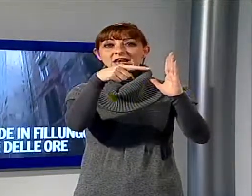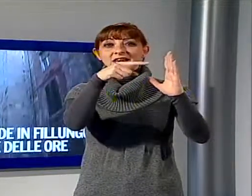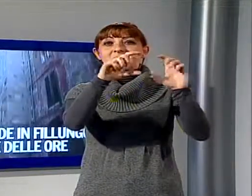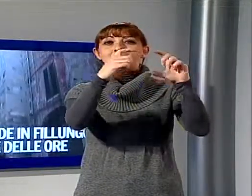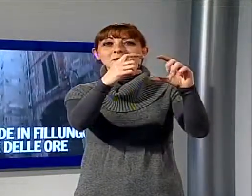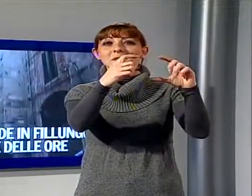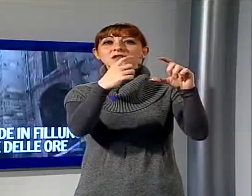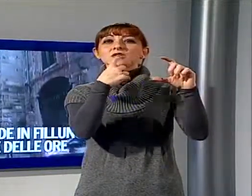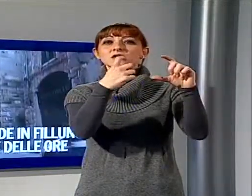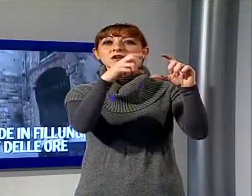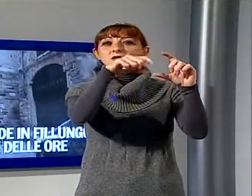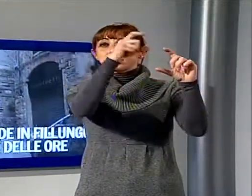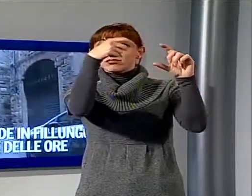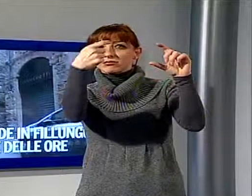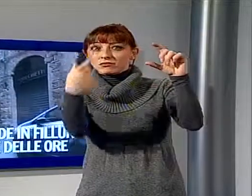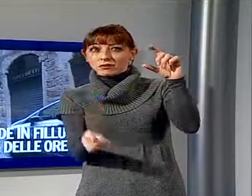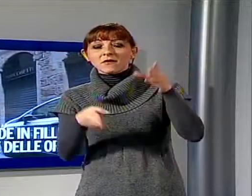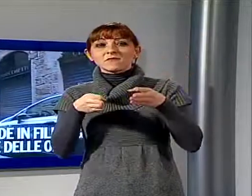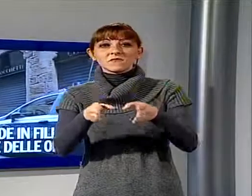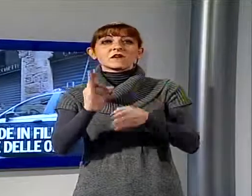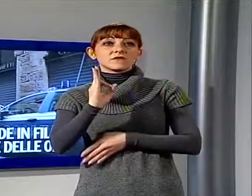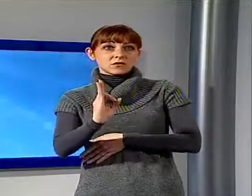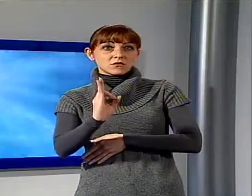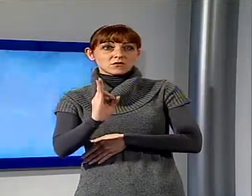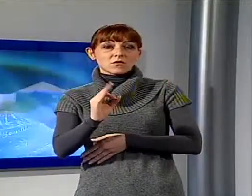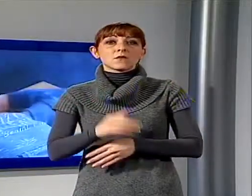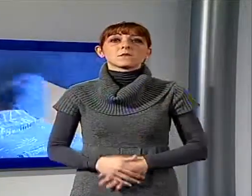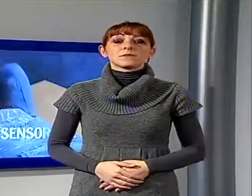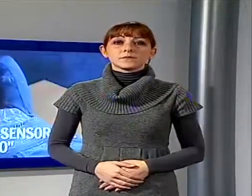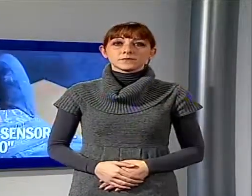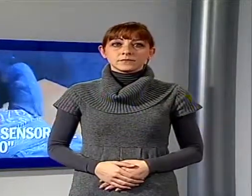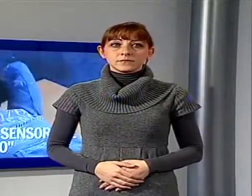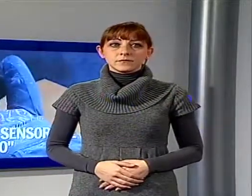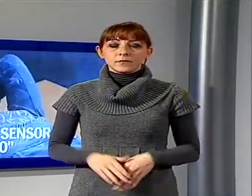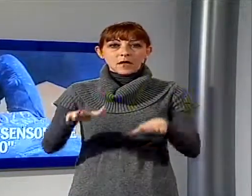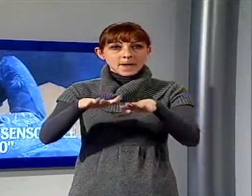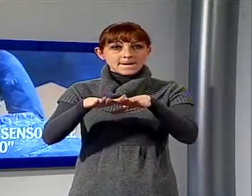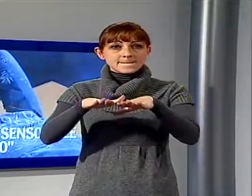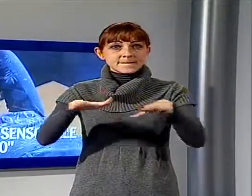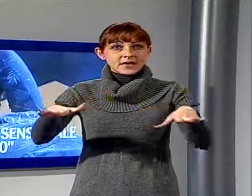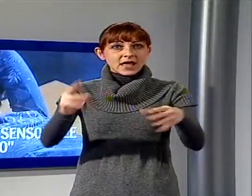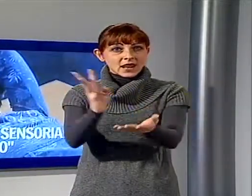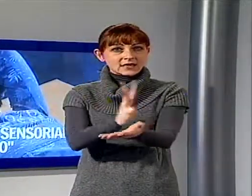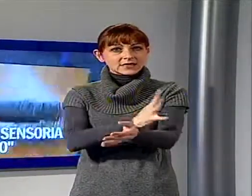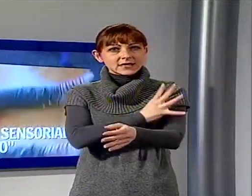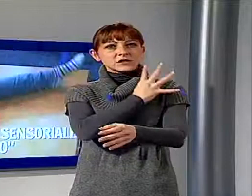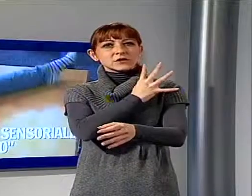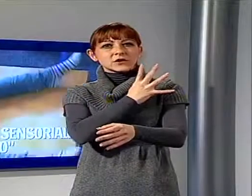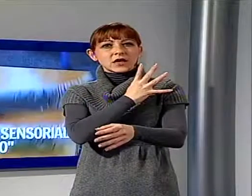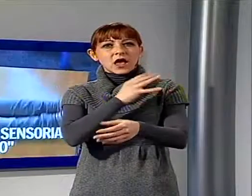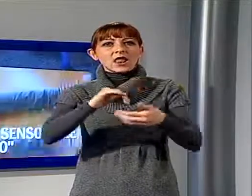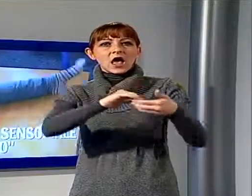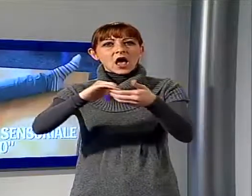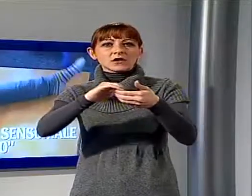poco ha mancato due turisti che passeggiavano. Una pedana sensoriale per il sogno. Mattinata di